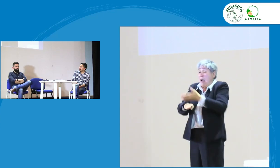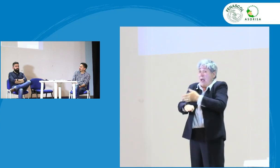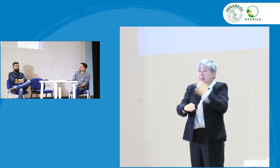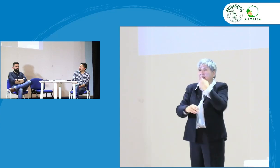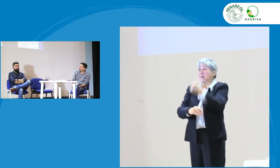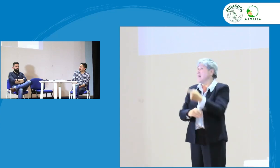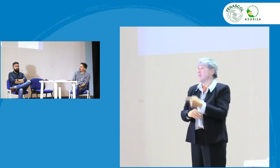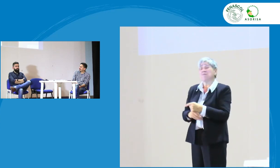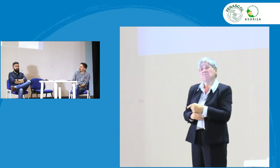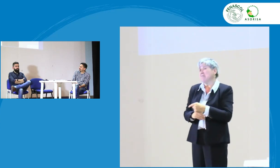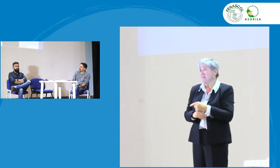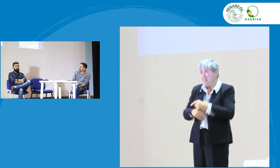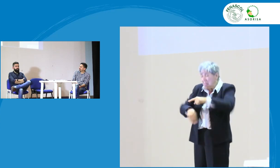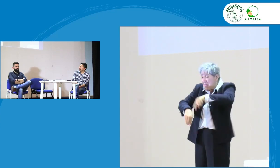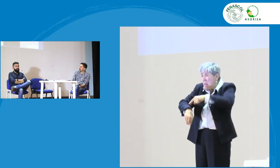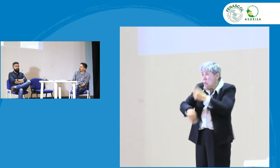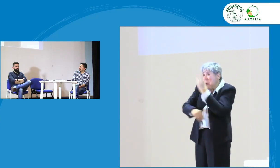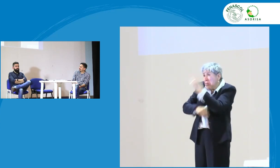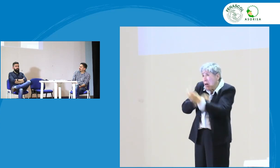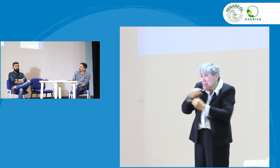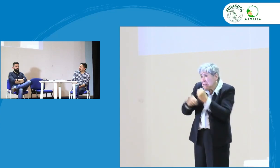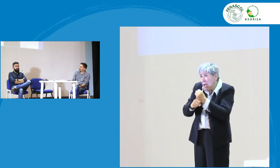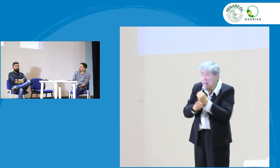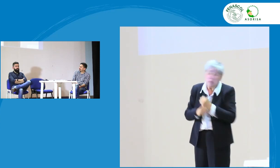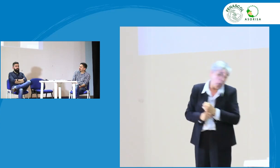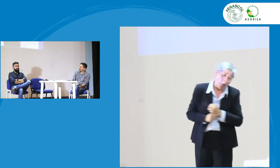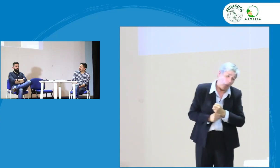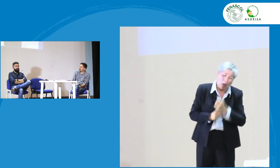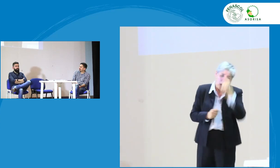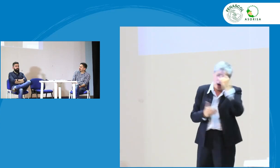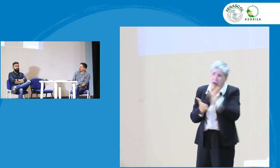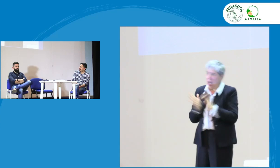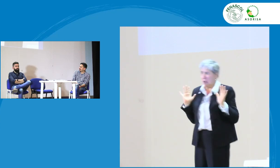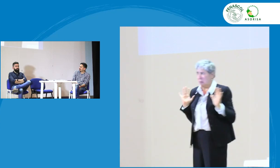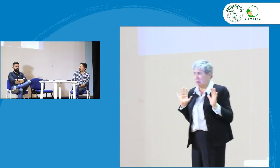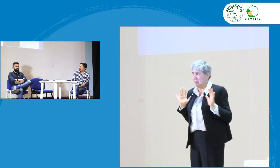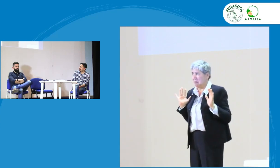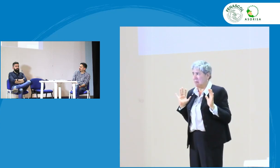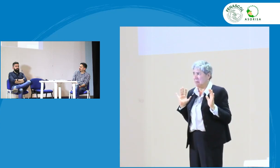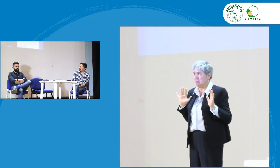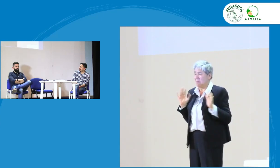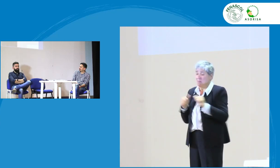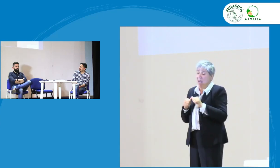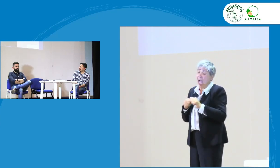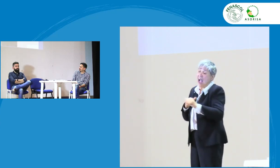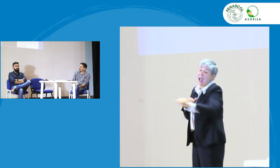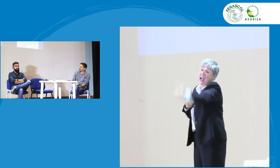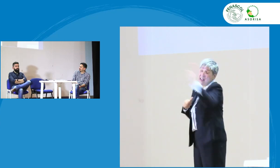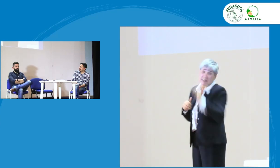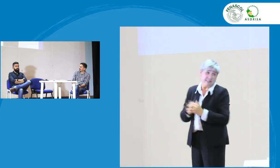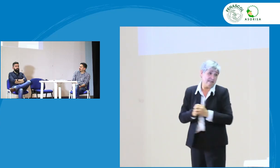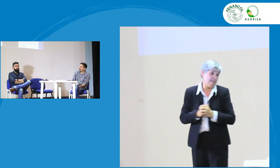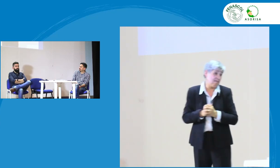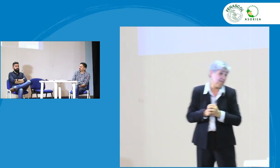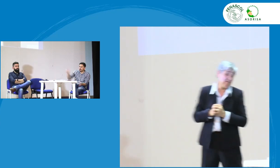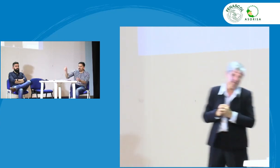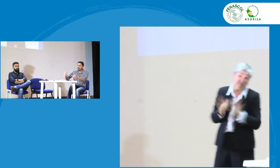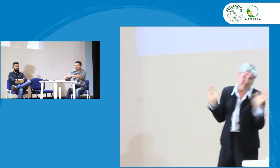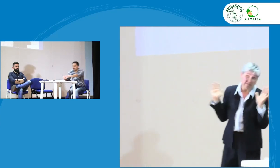también. Es por eso que les digo, o sea, tres años para realizarlo, no lo creo. Tres años para realizarlo, no lo